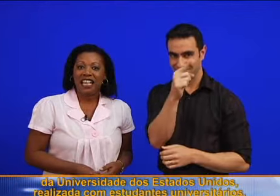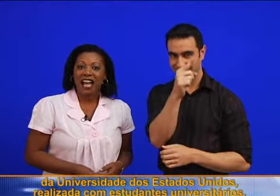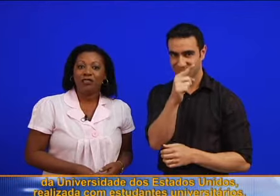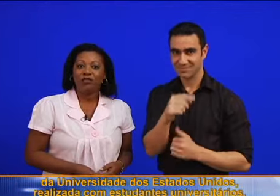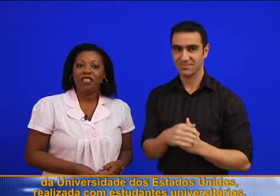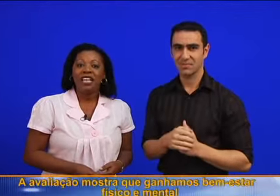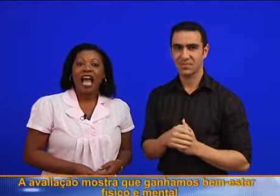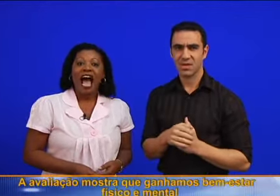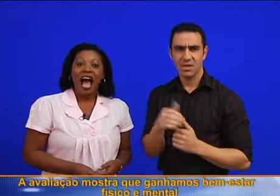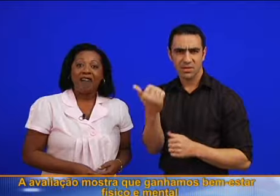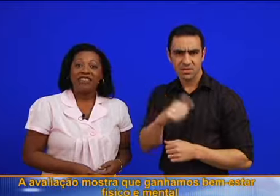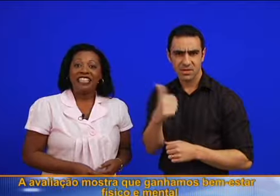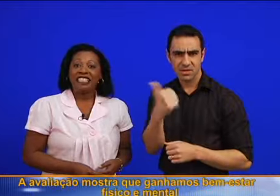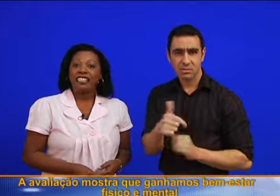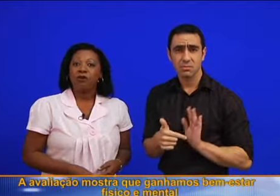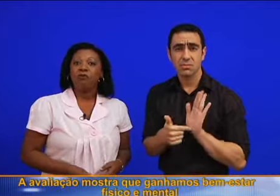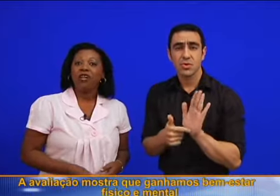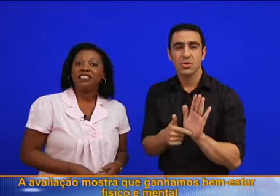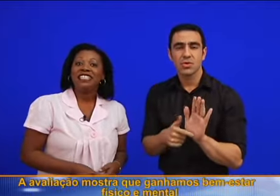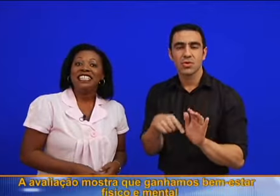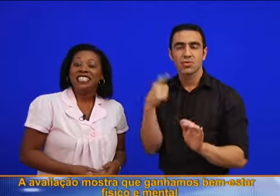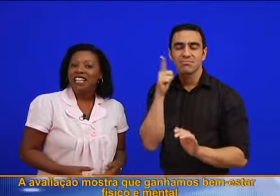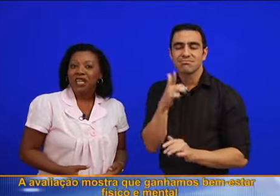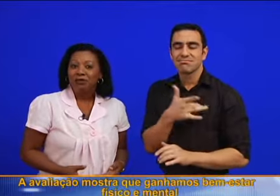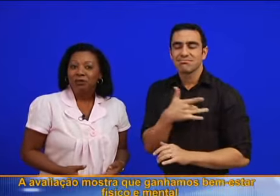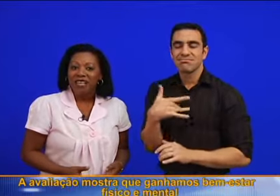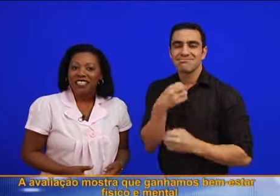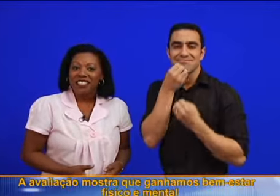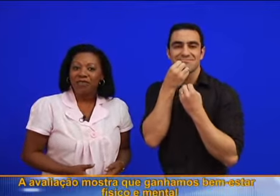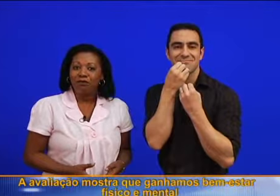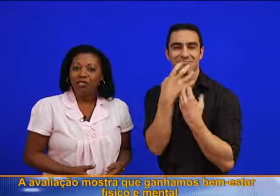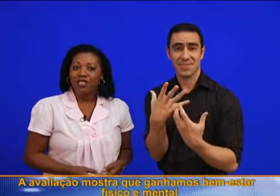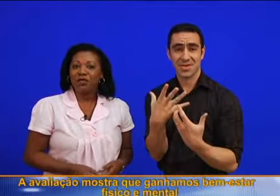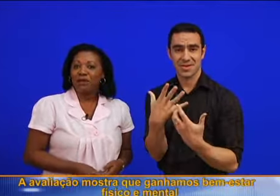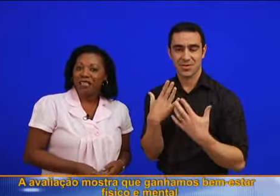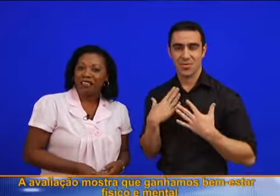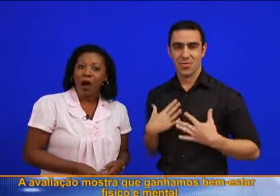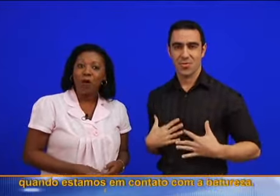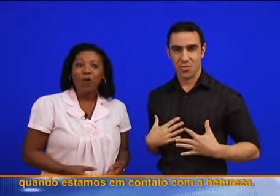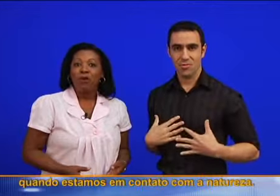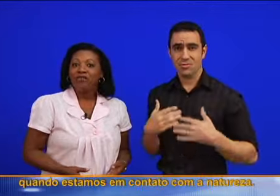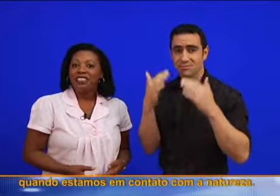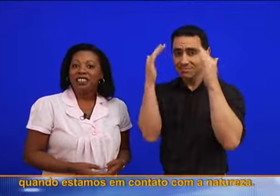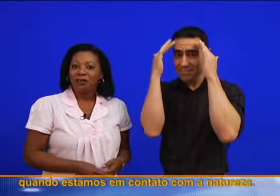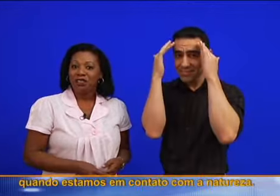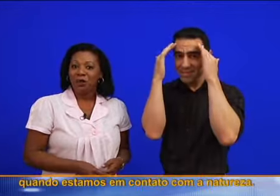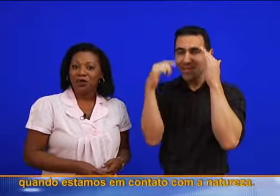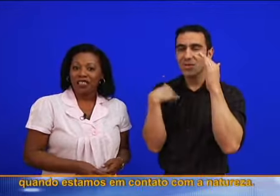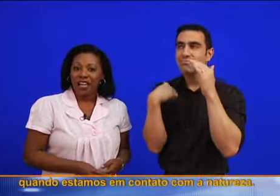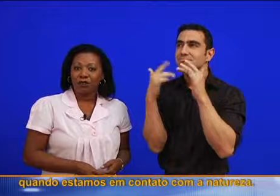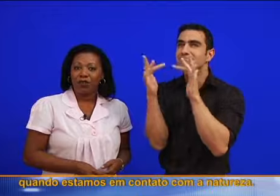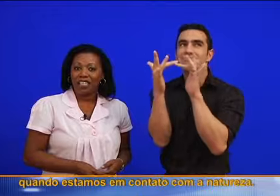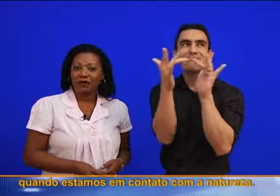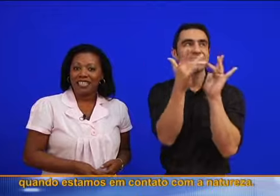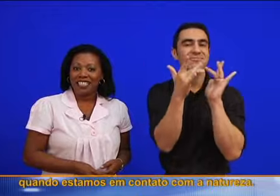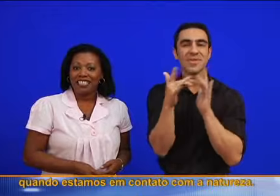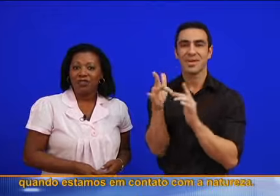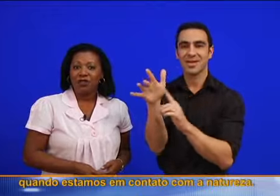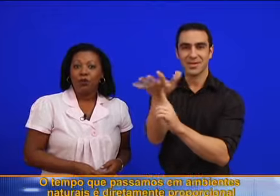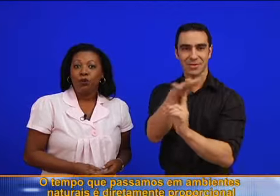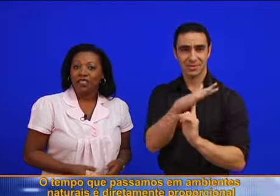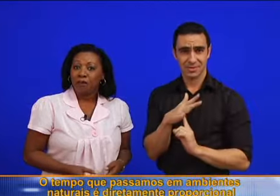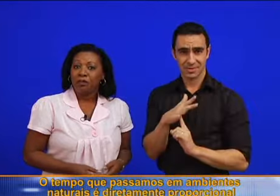universitários. A avaliação mostra que ganhamos bem-estar físico e mental quando estamos em contato com a